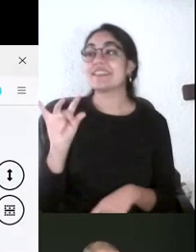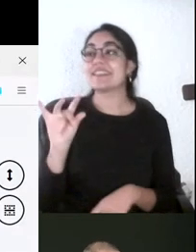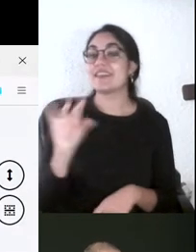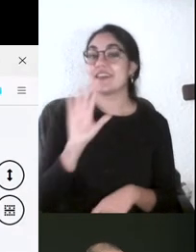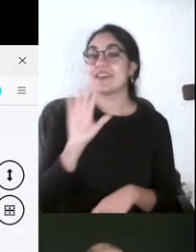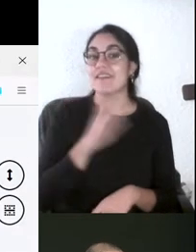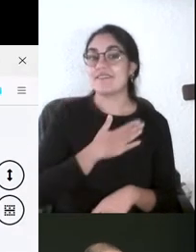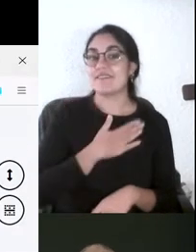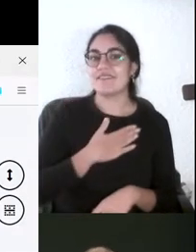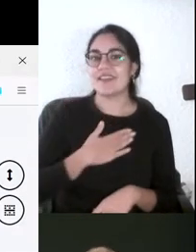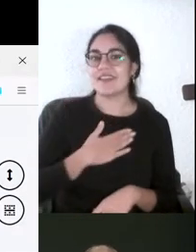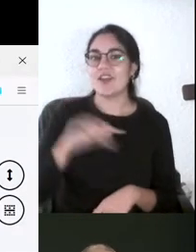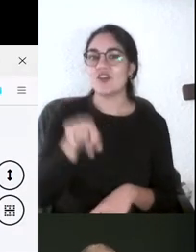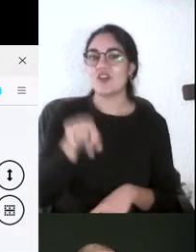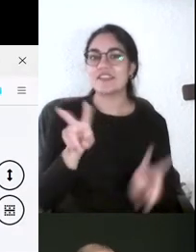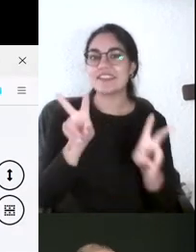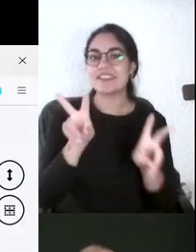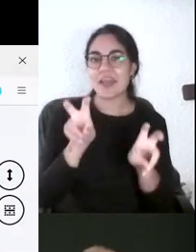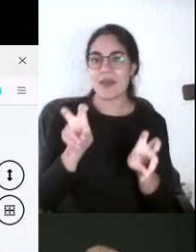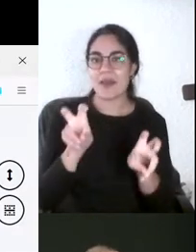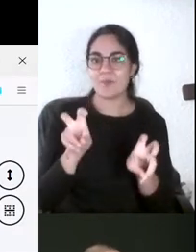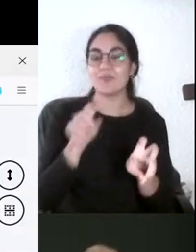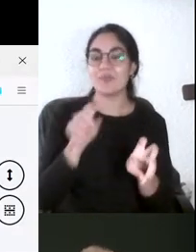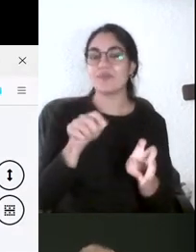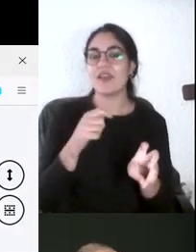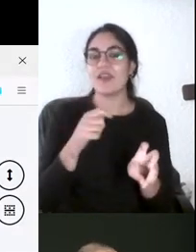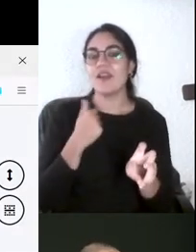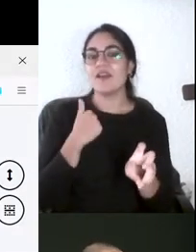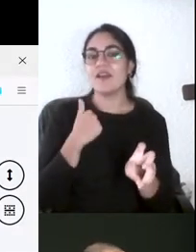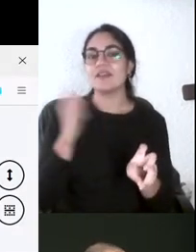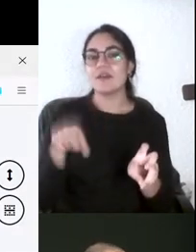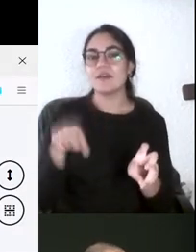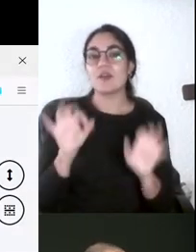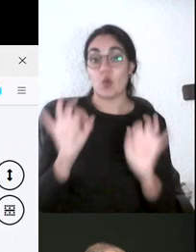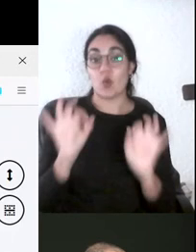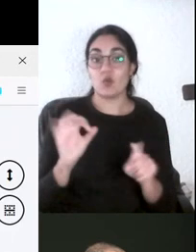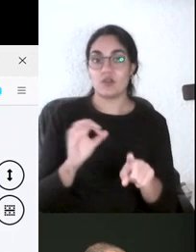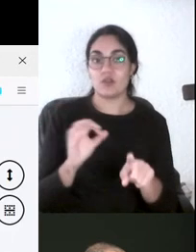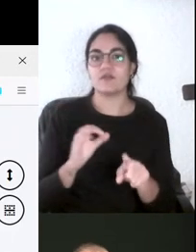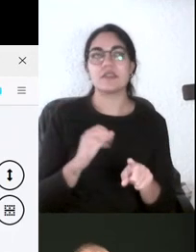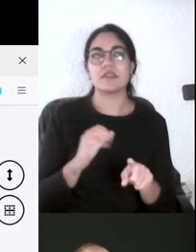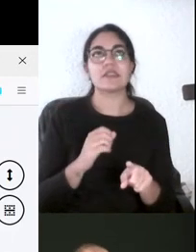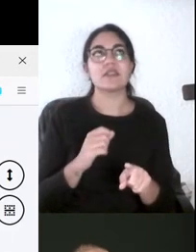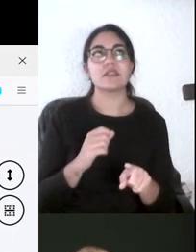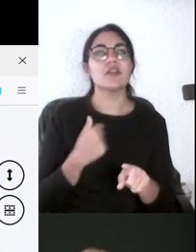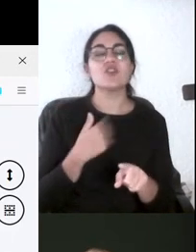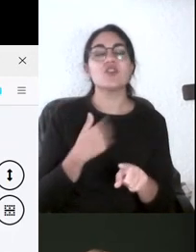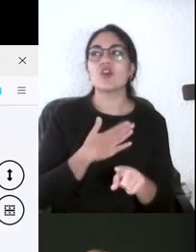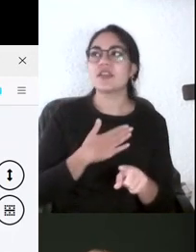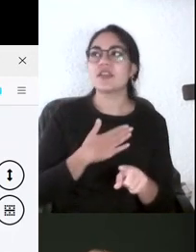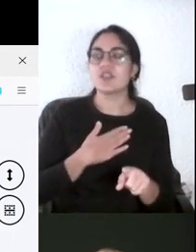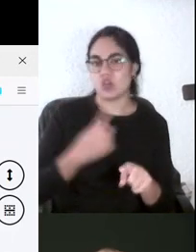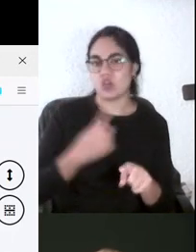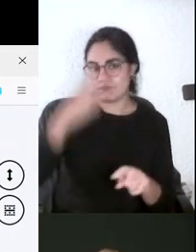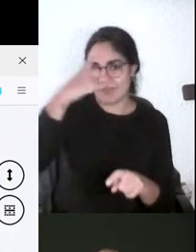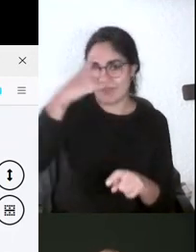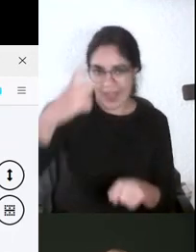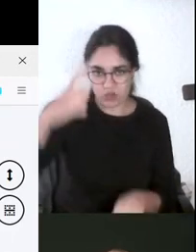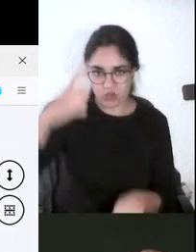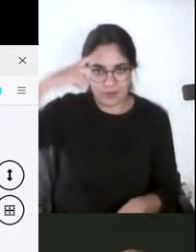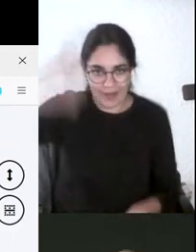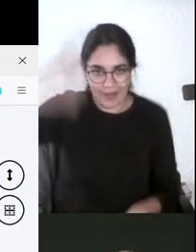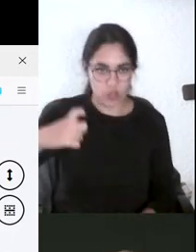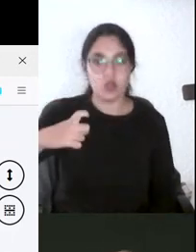expuesto el tema por no alargarme la parte B era justamente esta y yo soy un creyente de que